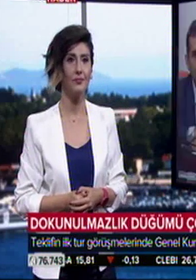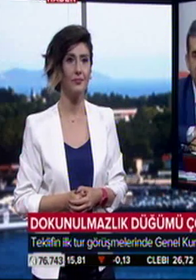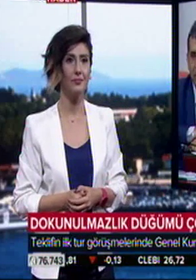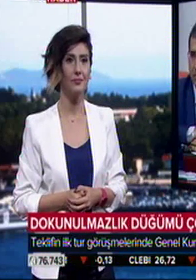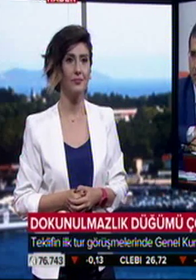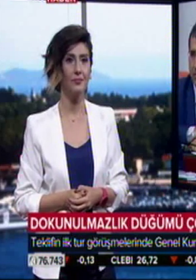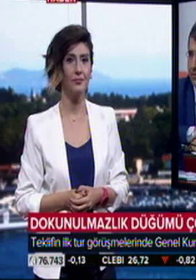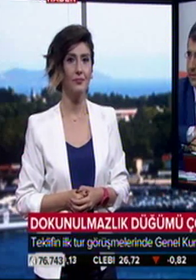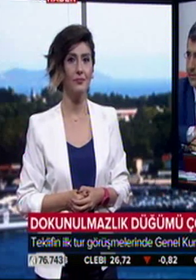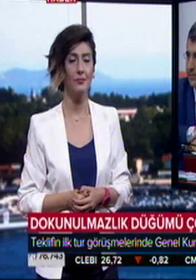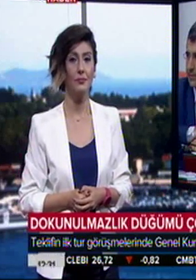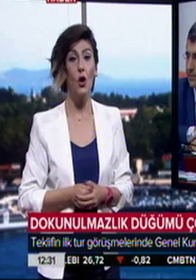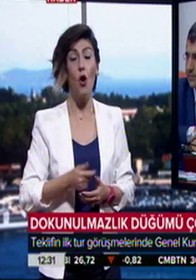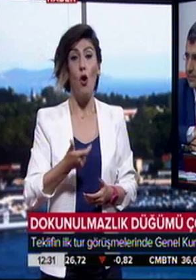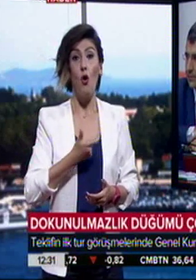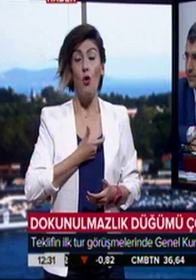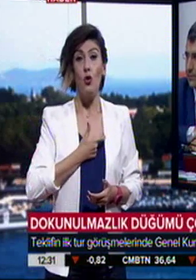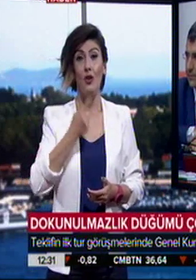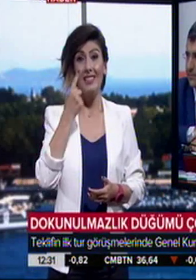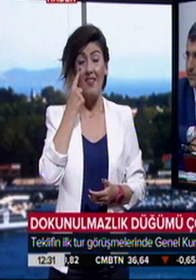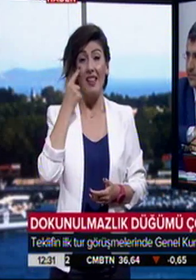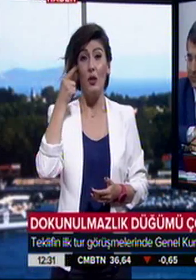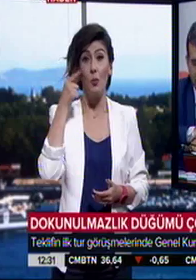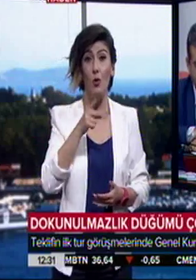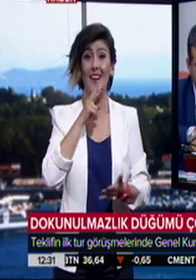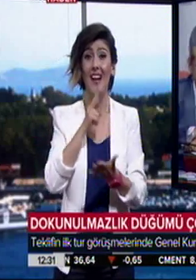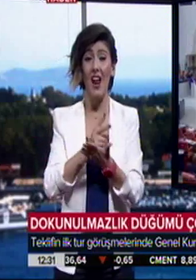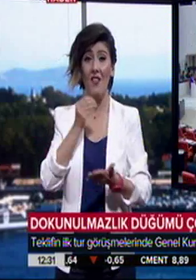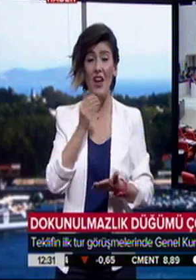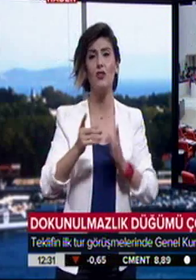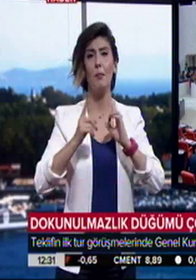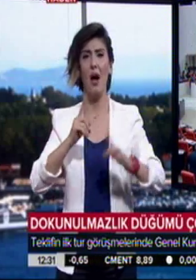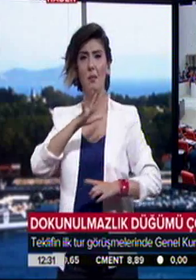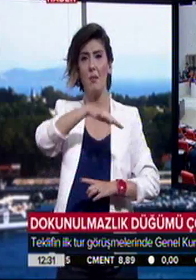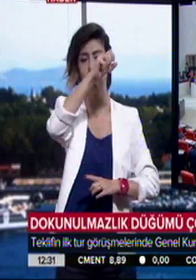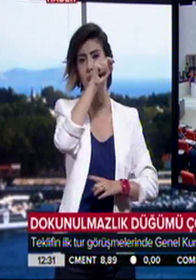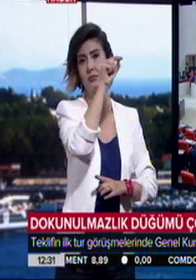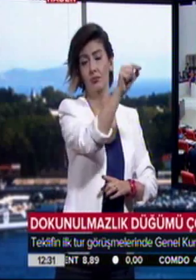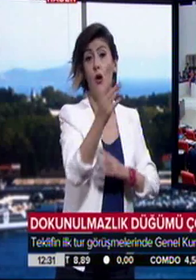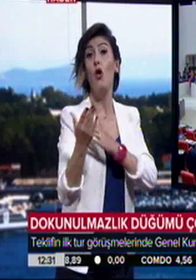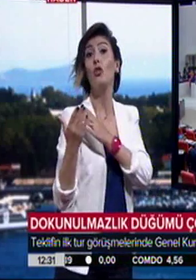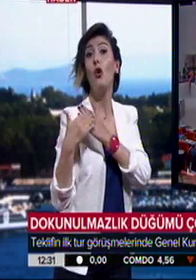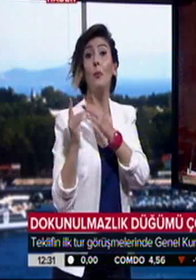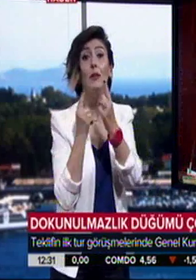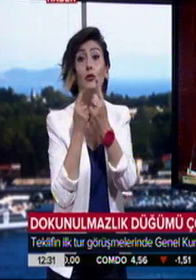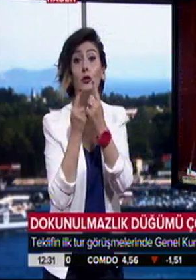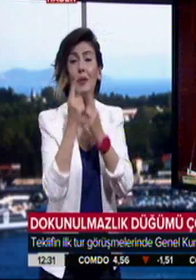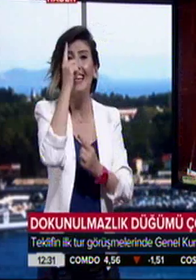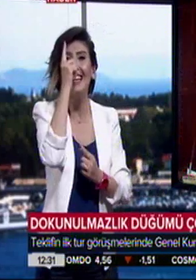Hukuk devletinde bunun kararını verecek mahkemelerdir. Dokunulmazlık görüşmelerinin ilk ayağı